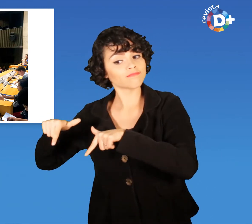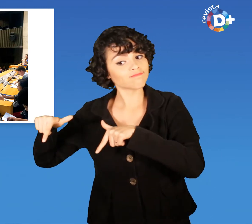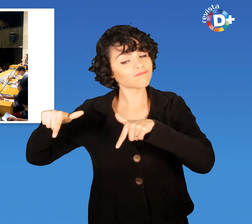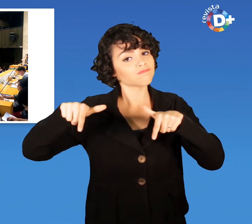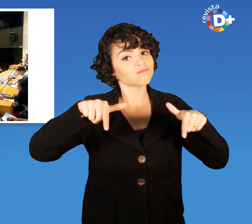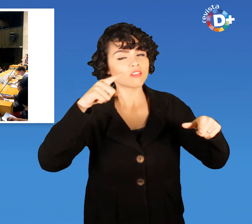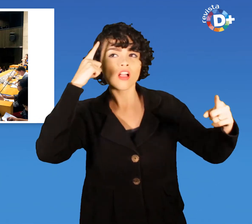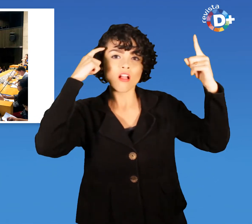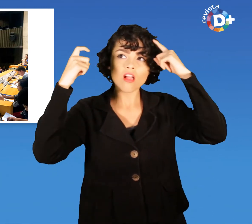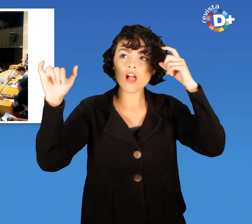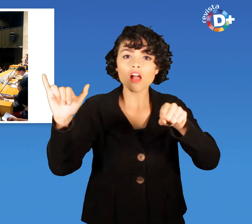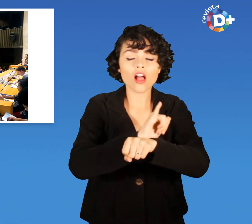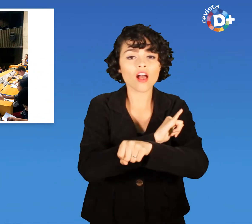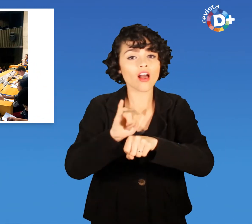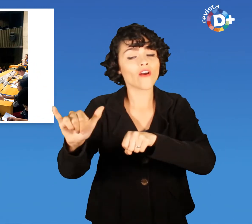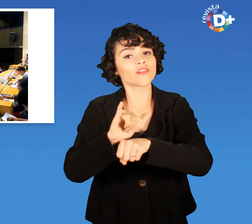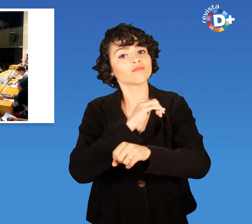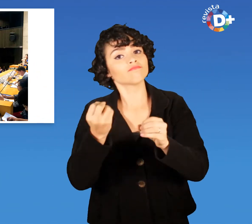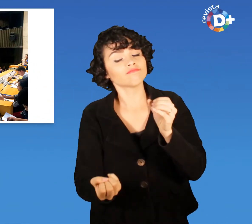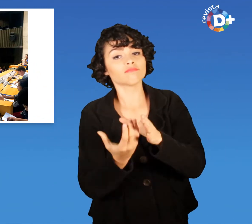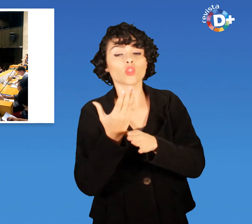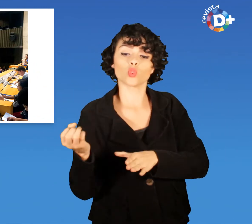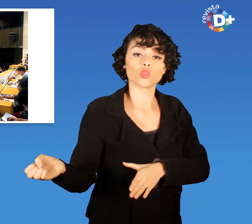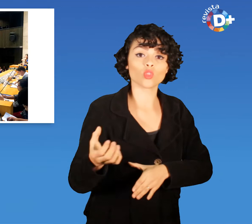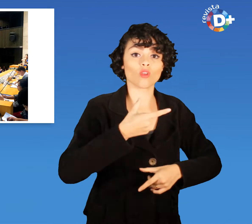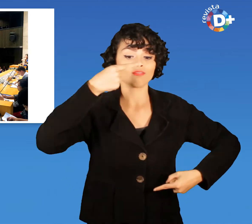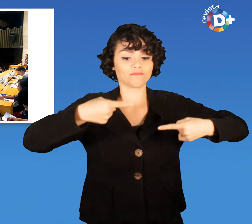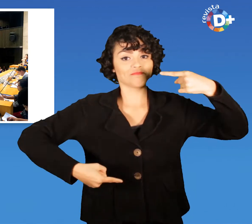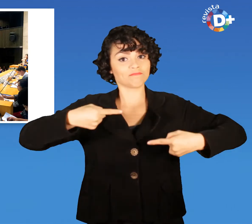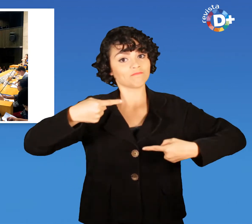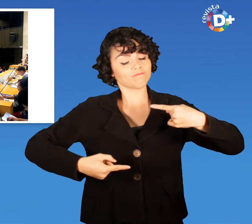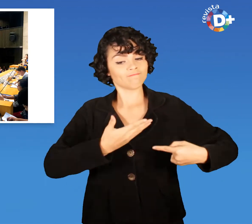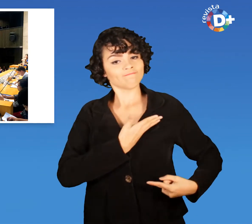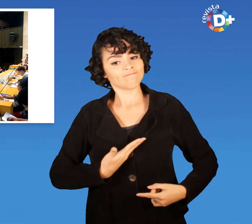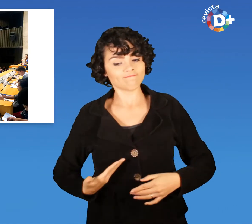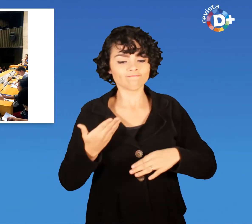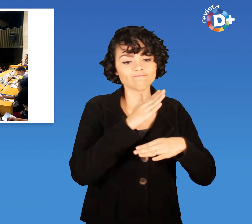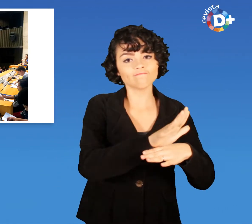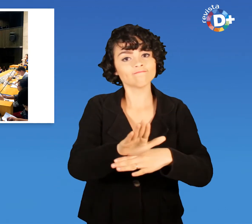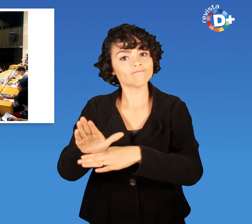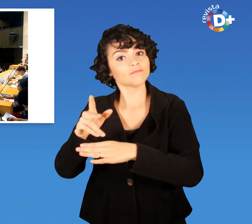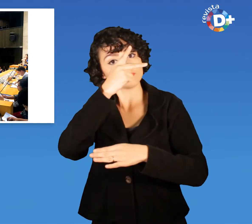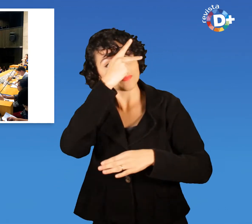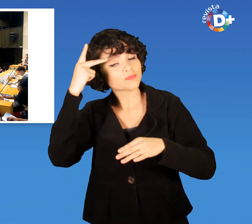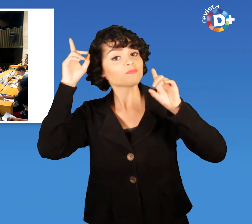políticas públicas para as pessoas com deficiência a serem implantadas na cidade